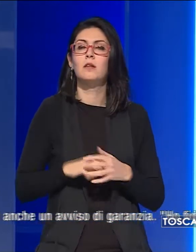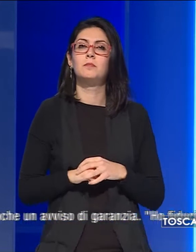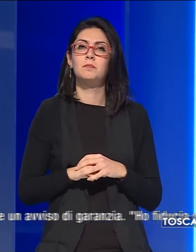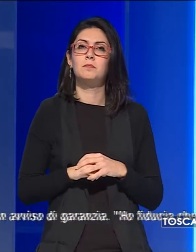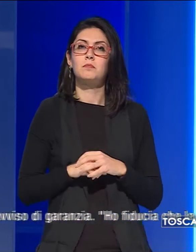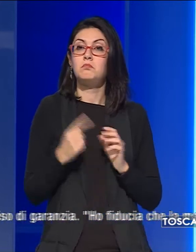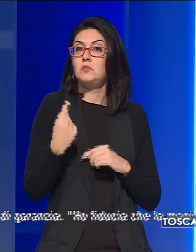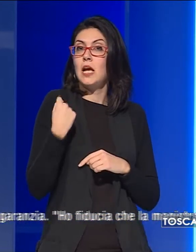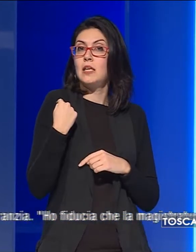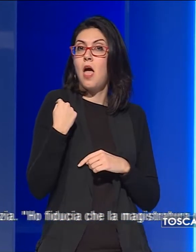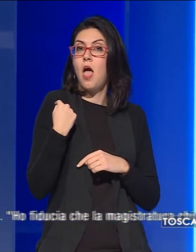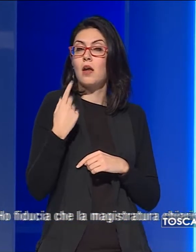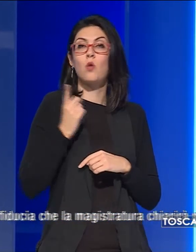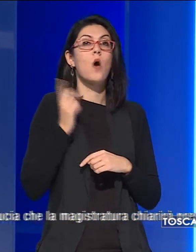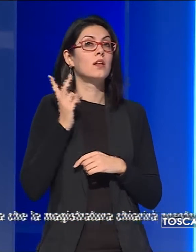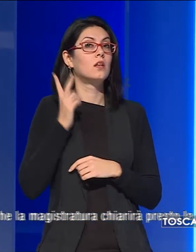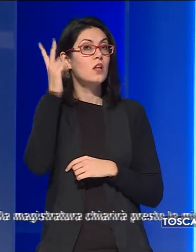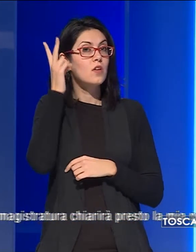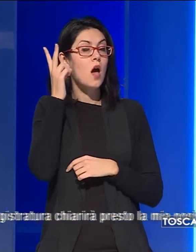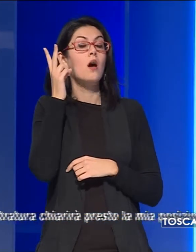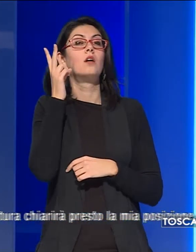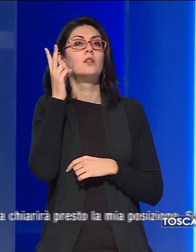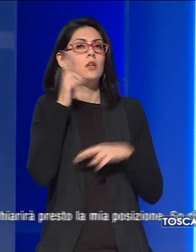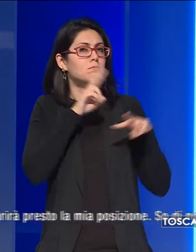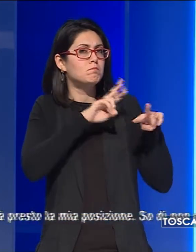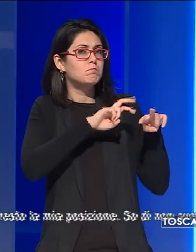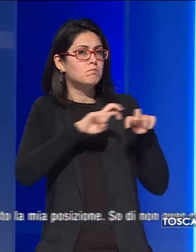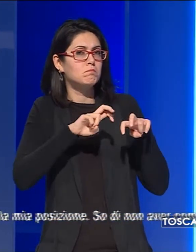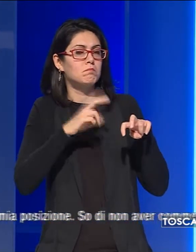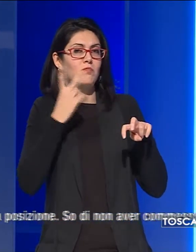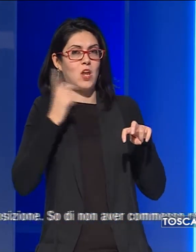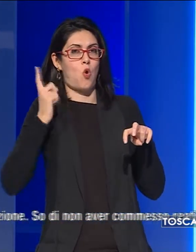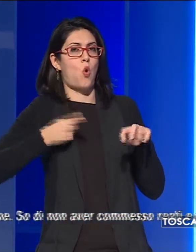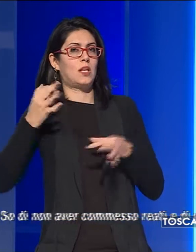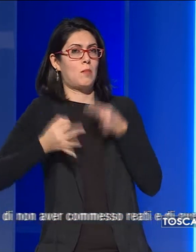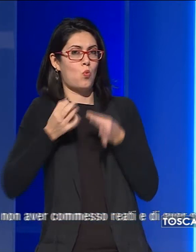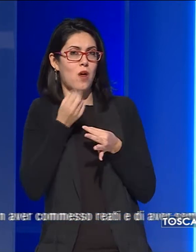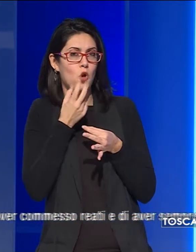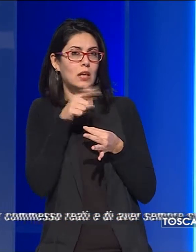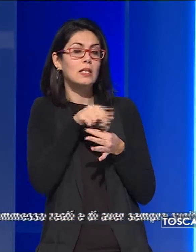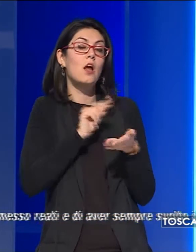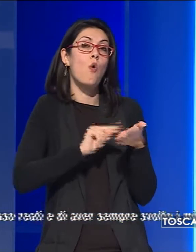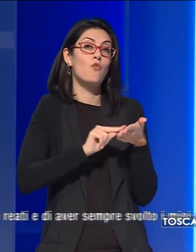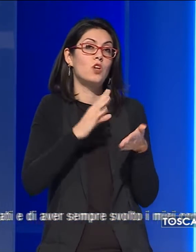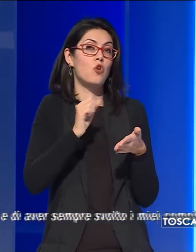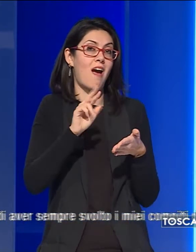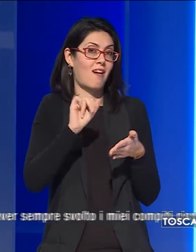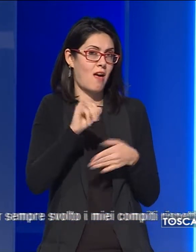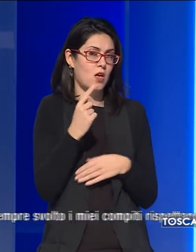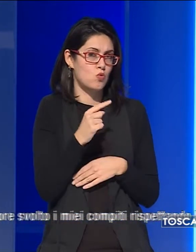Ieri la Guardia di Finanza ha perquisito, su ordine della Procura Fiorentina, l'ufficio di Carrai,